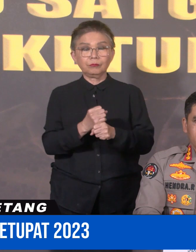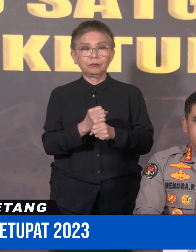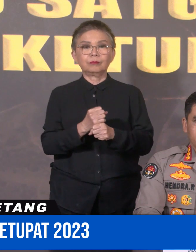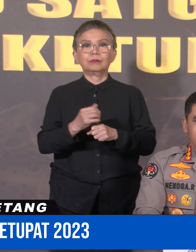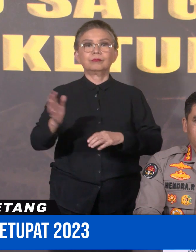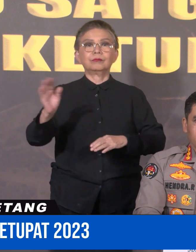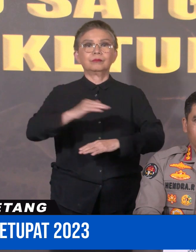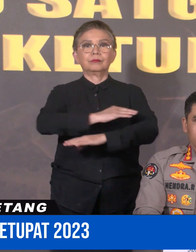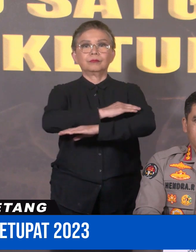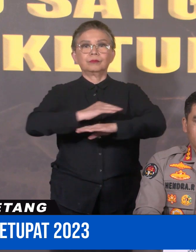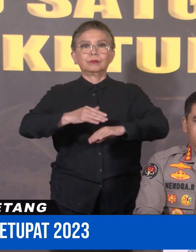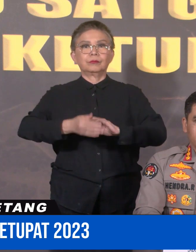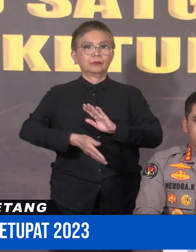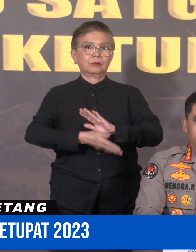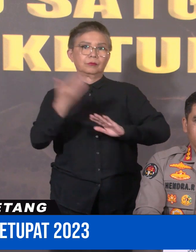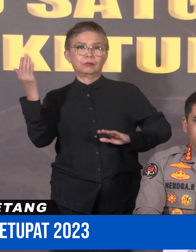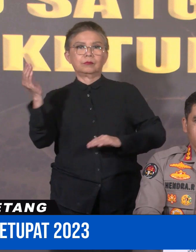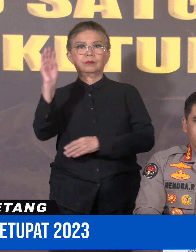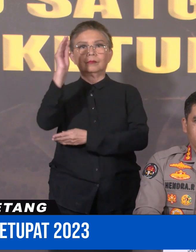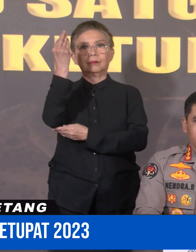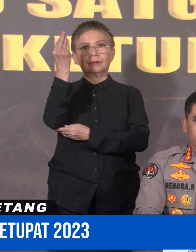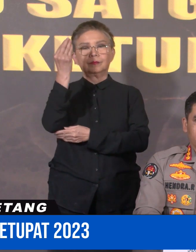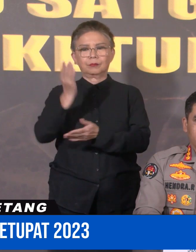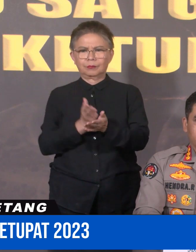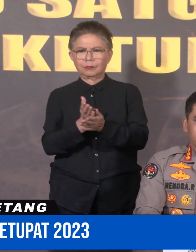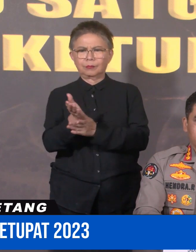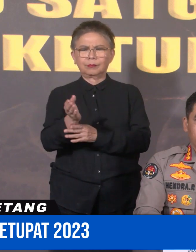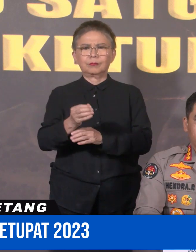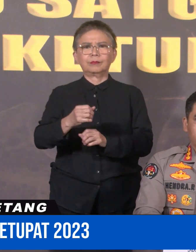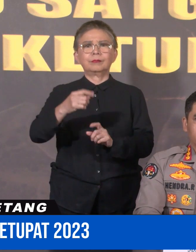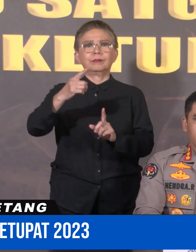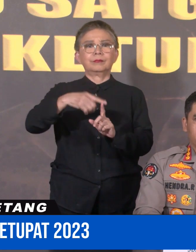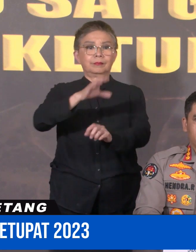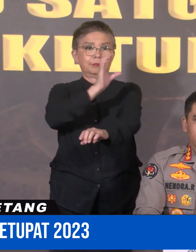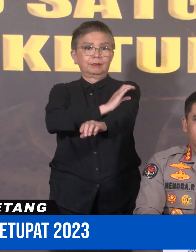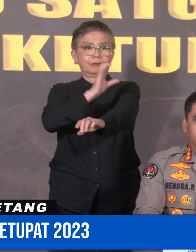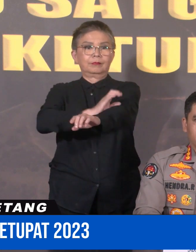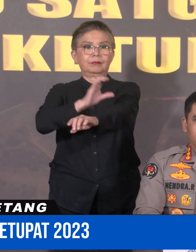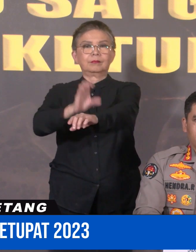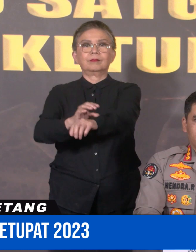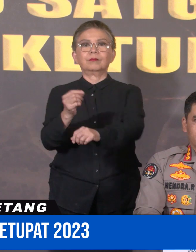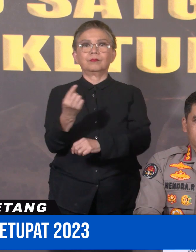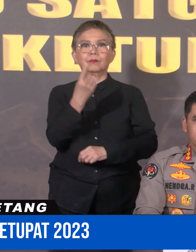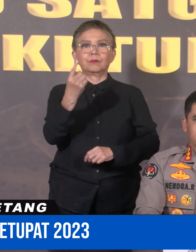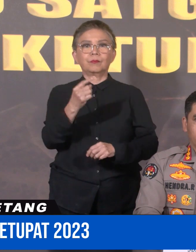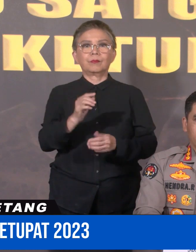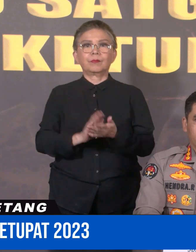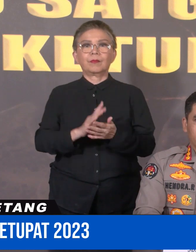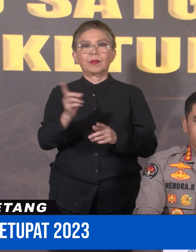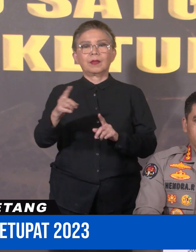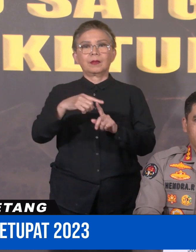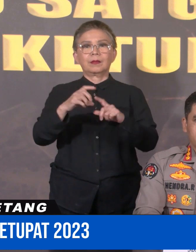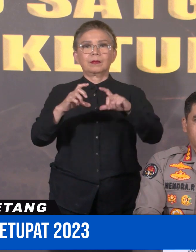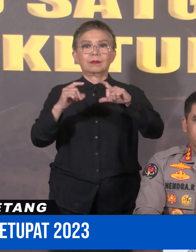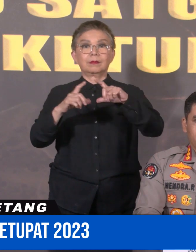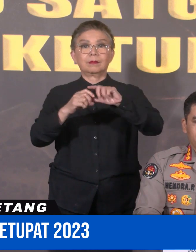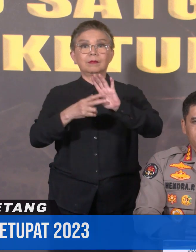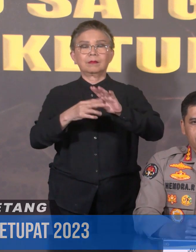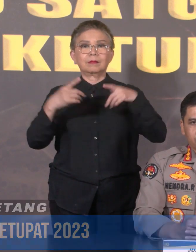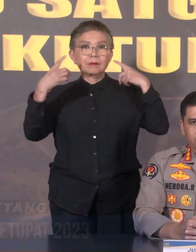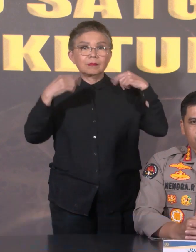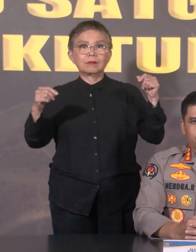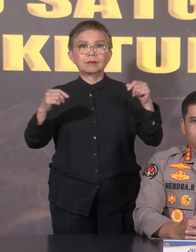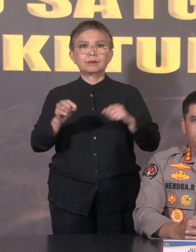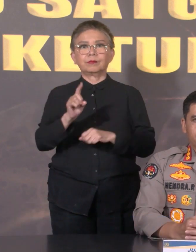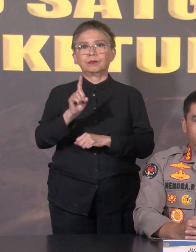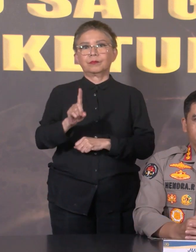arus lalu lintas yang keluar Jakarta melalui gate Cikampek utama arah Transjawa sebanyak